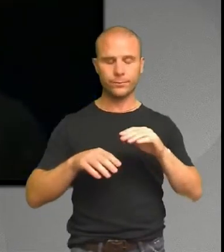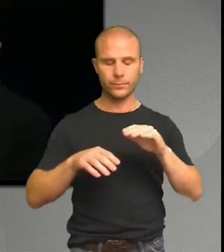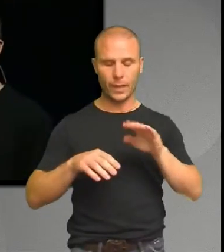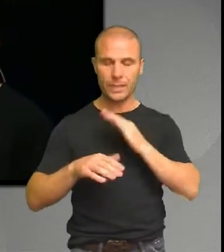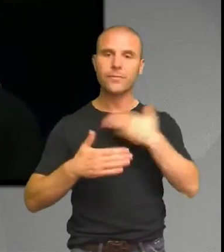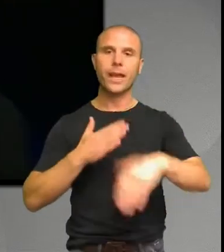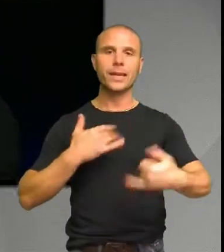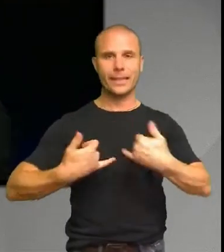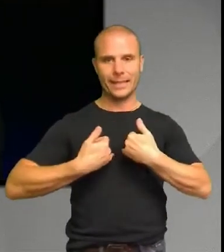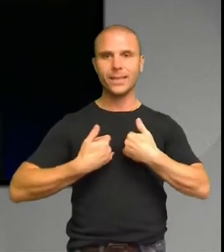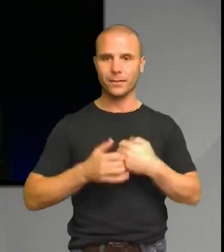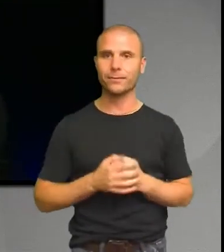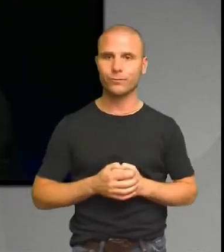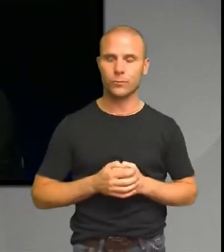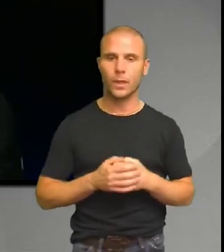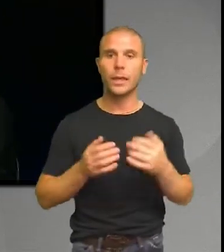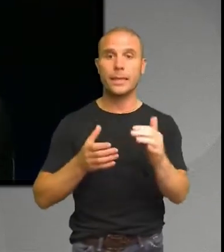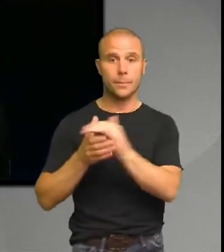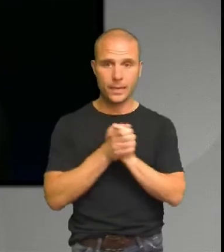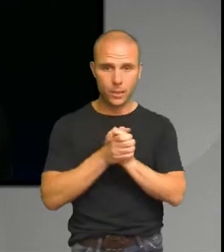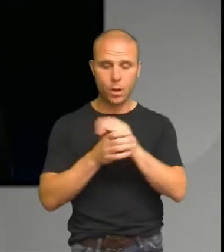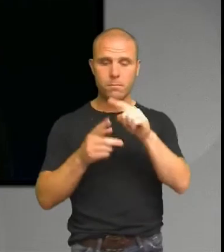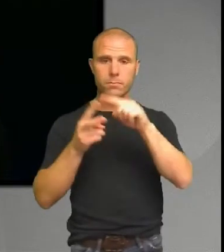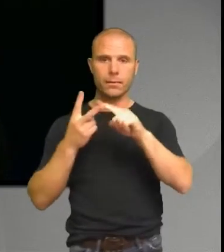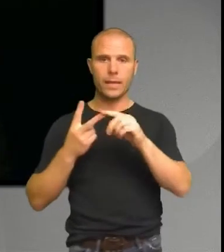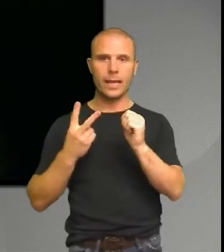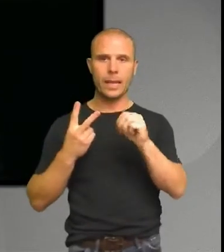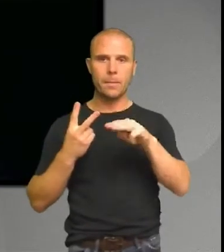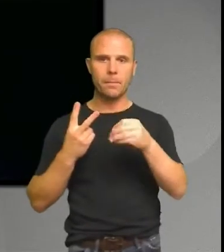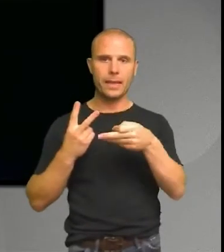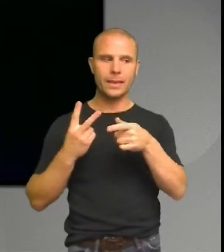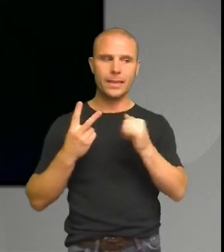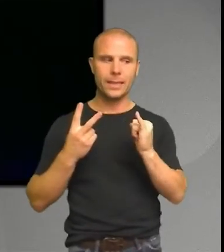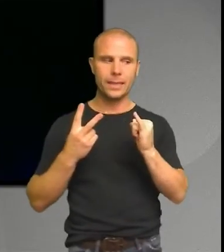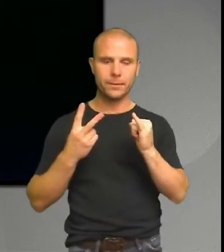Så gemenskap och empati. Sen så kommer vi till det med girighet då som jag började med. Och